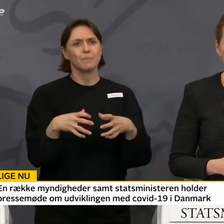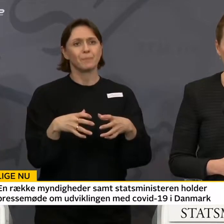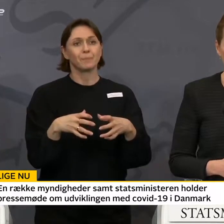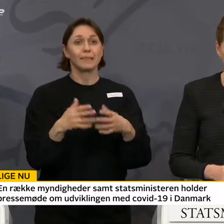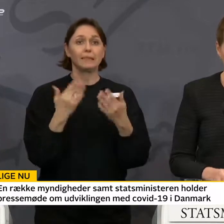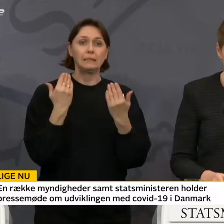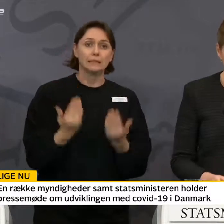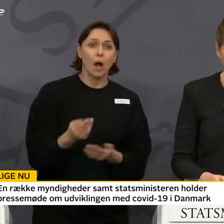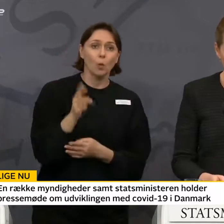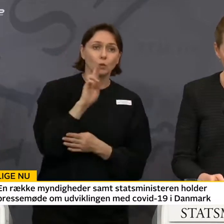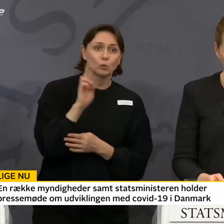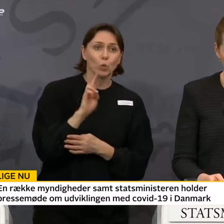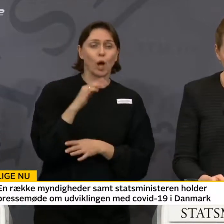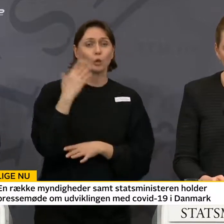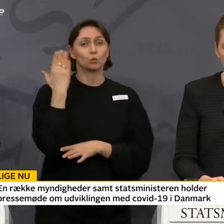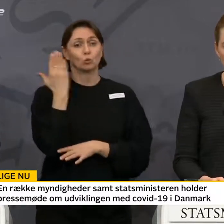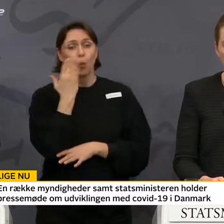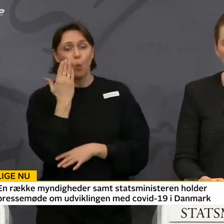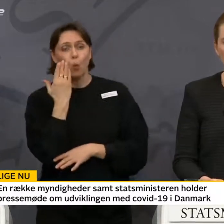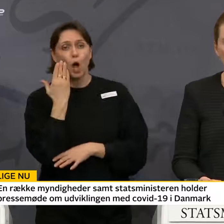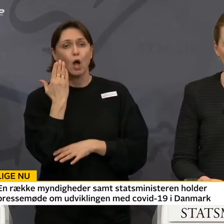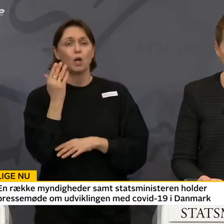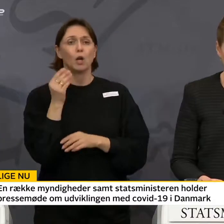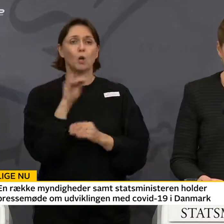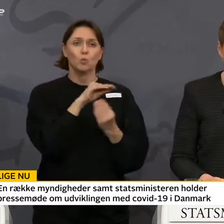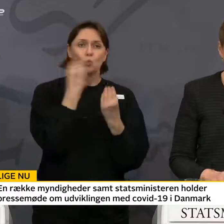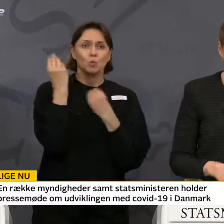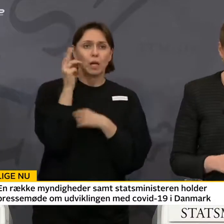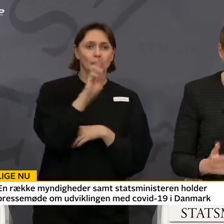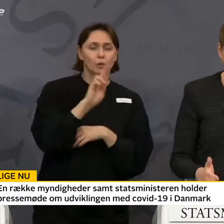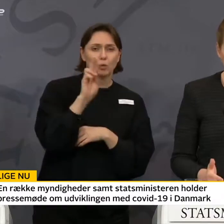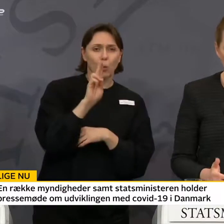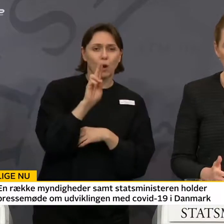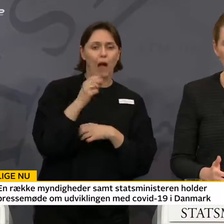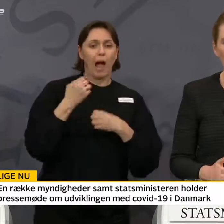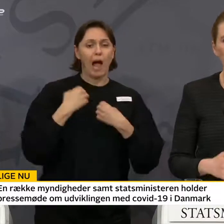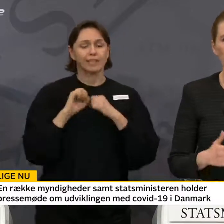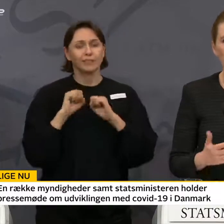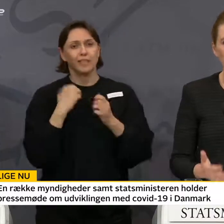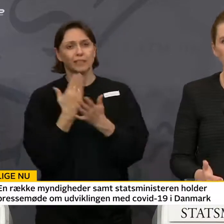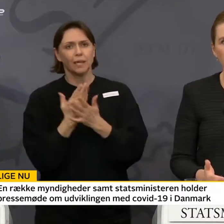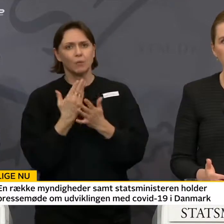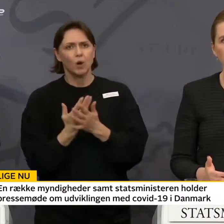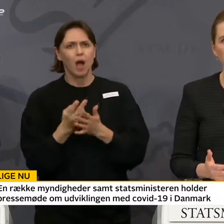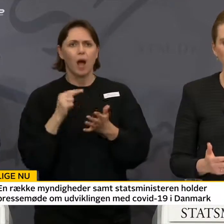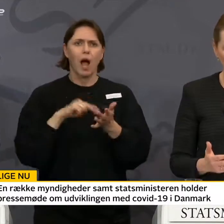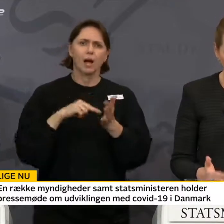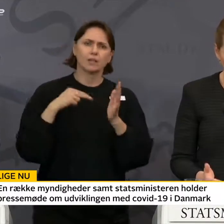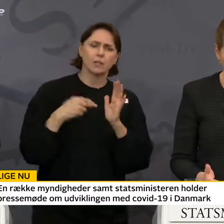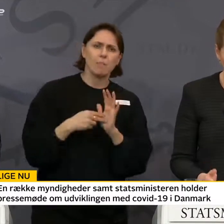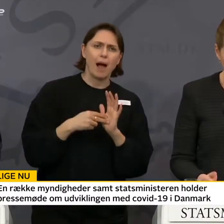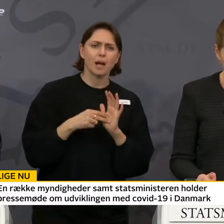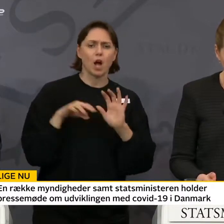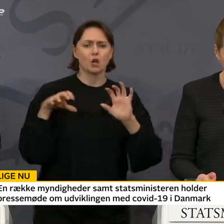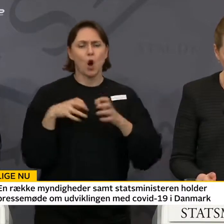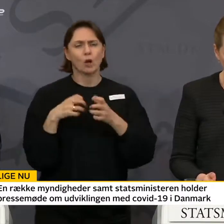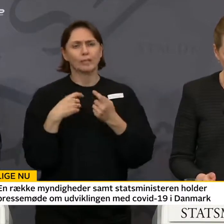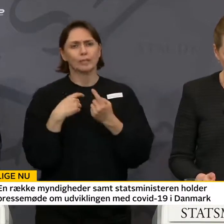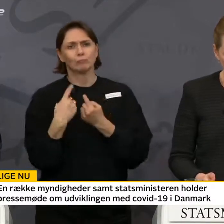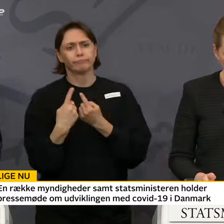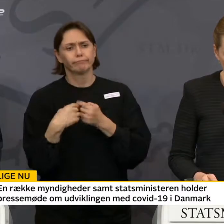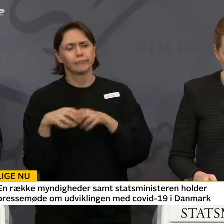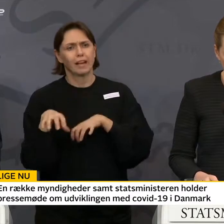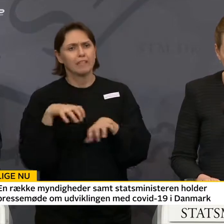Daginstitutioner, skoler, uddannelsesinstitutioner, aktivitetstilbud, arrangementer, kollektiv trafik.